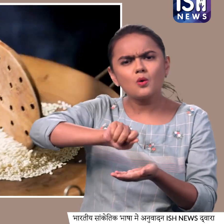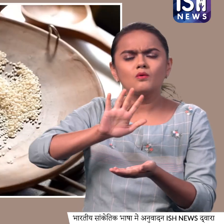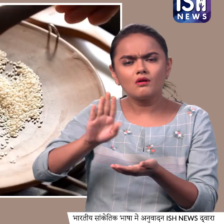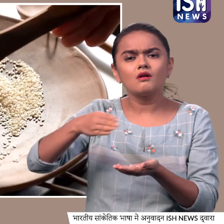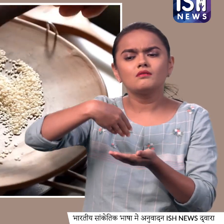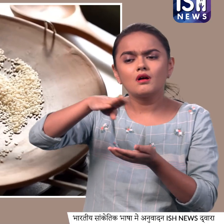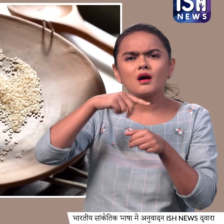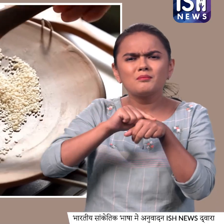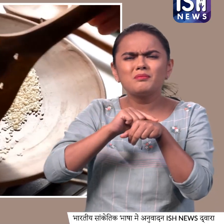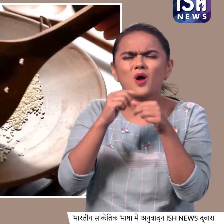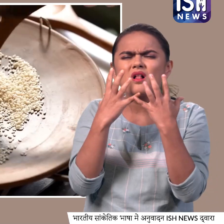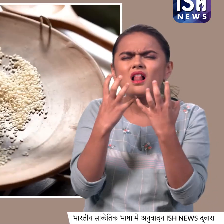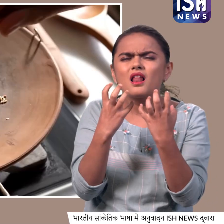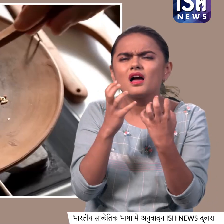हलका ब्राउन होने तक हुन ले,